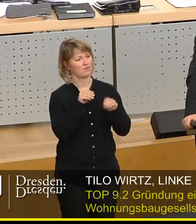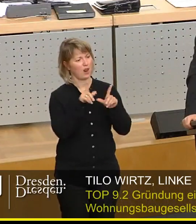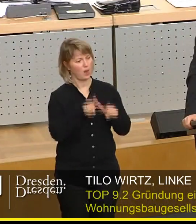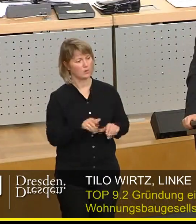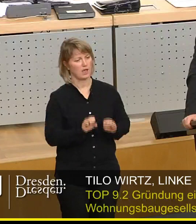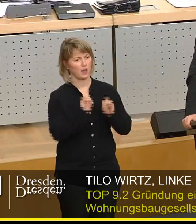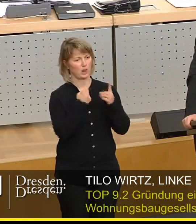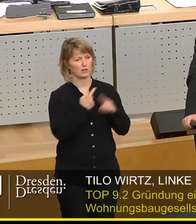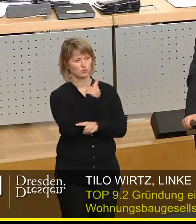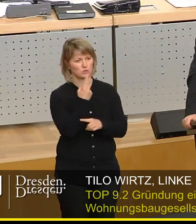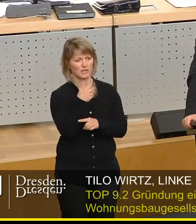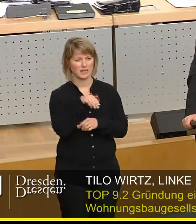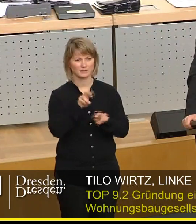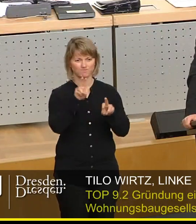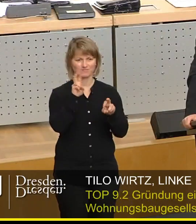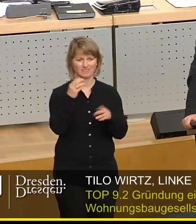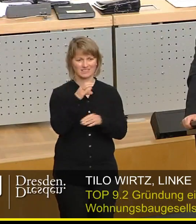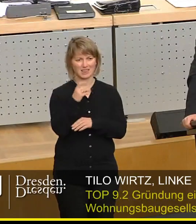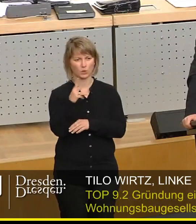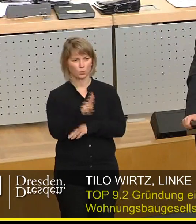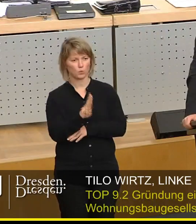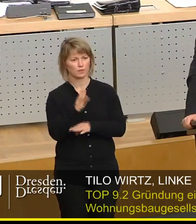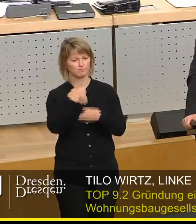in einer Märchenstunde der CDU angekommen.